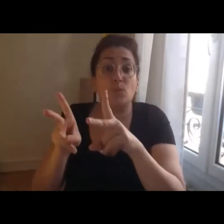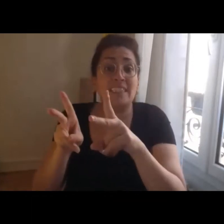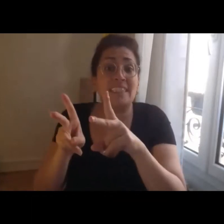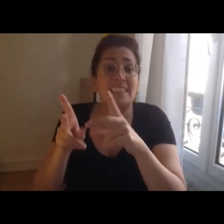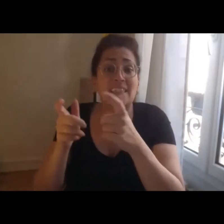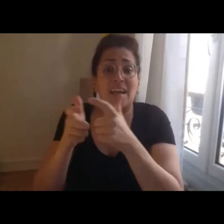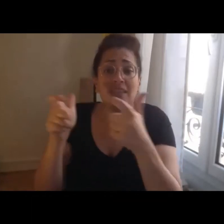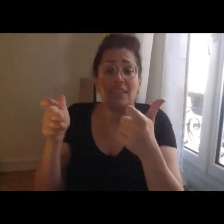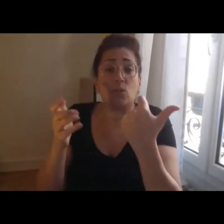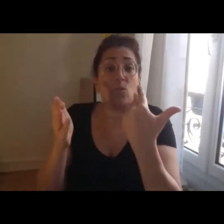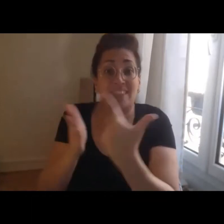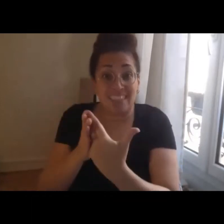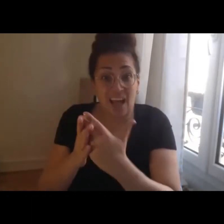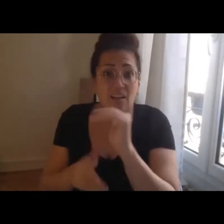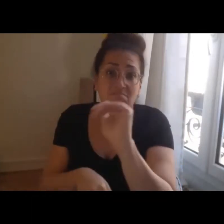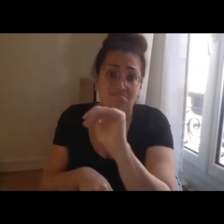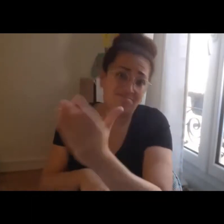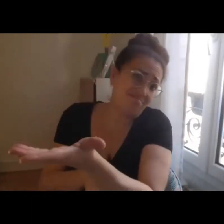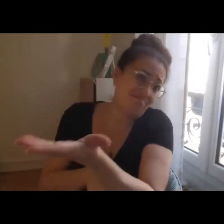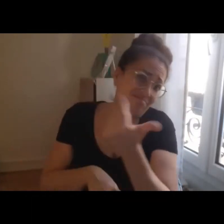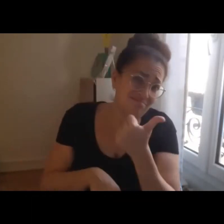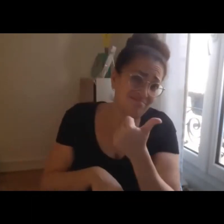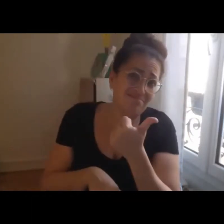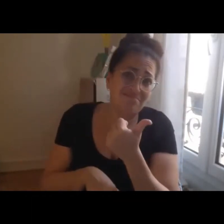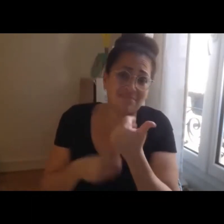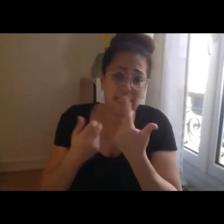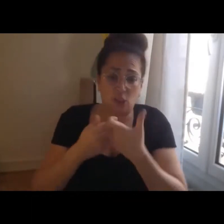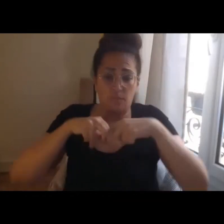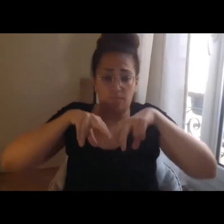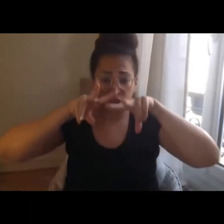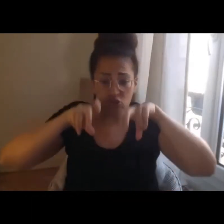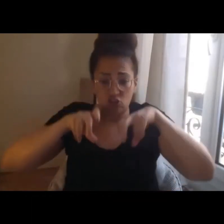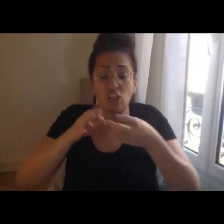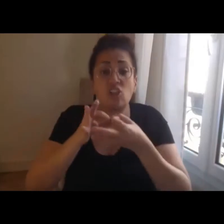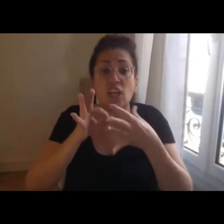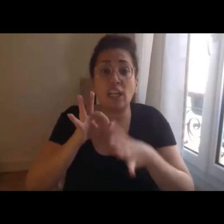par les résultats de ces recherches appliquées.